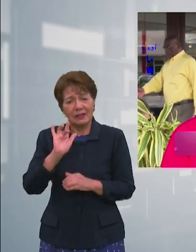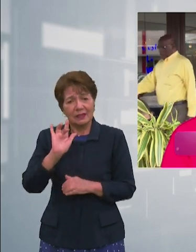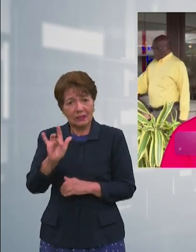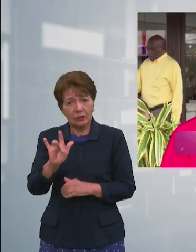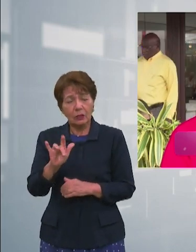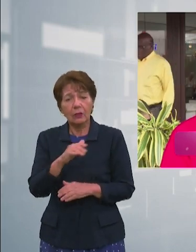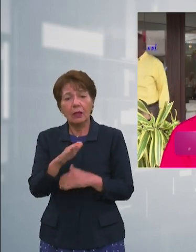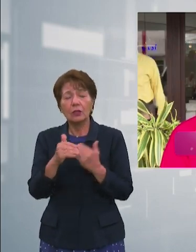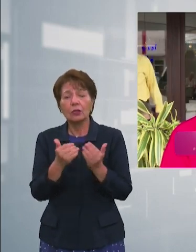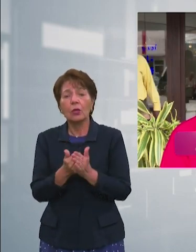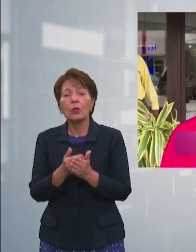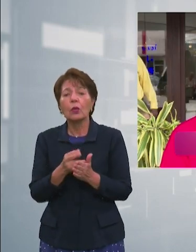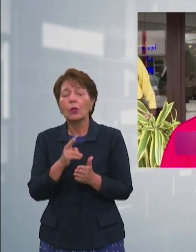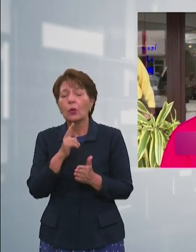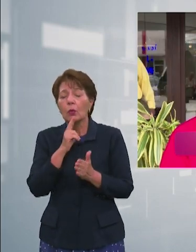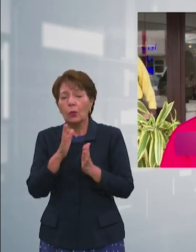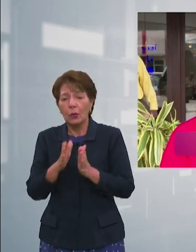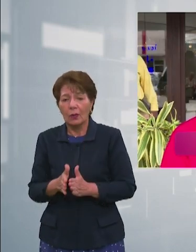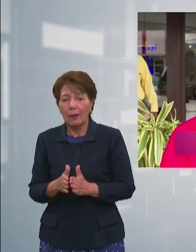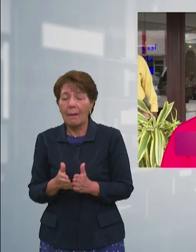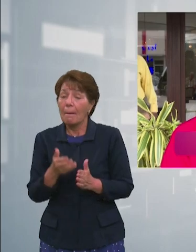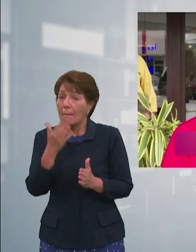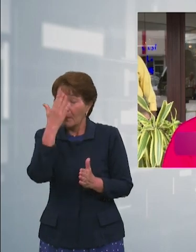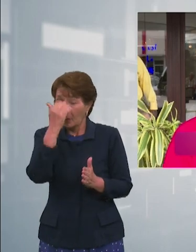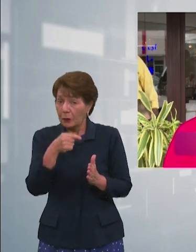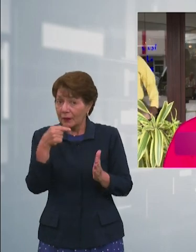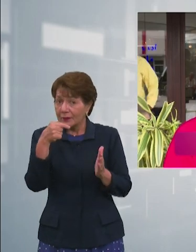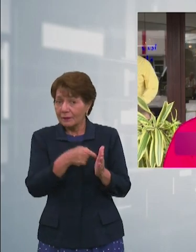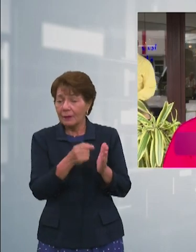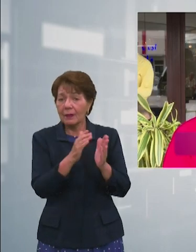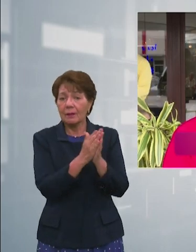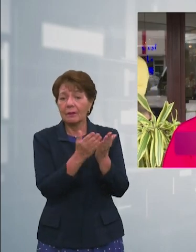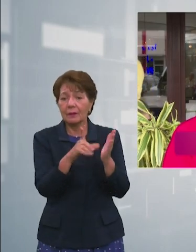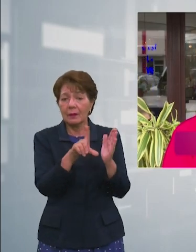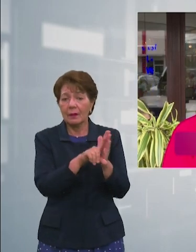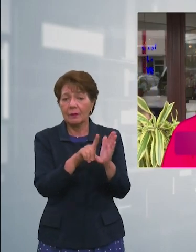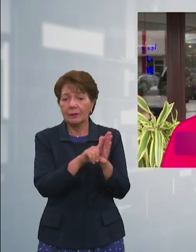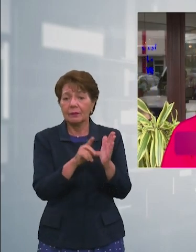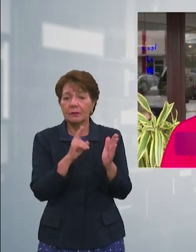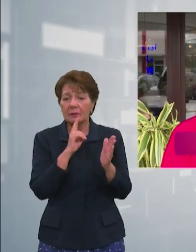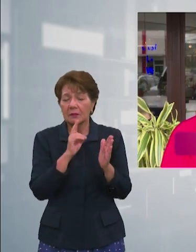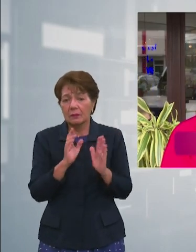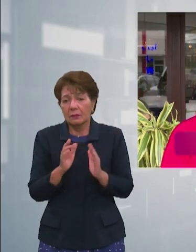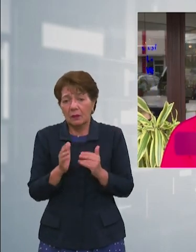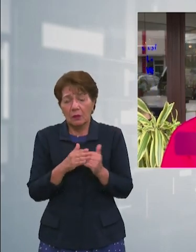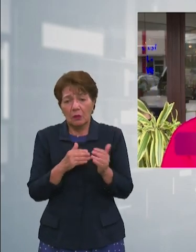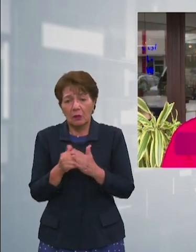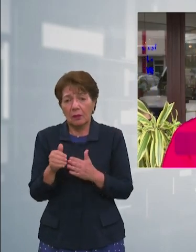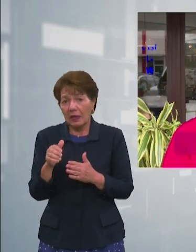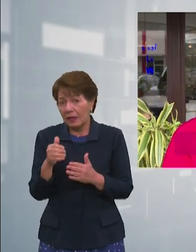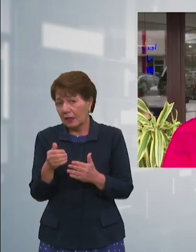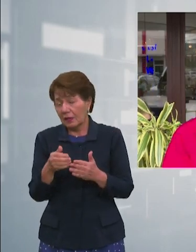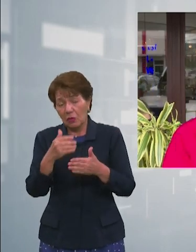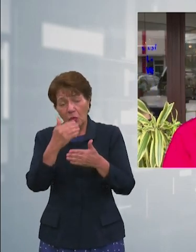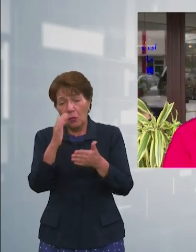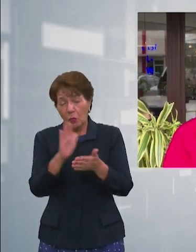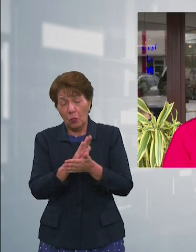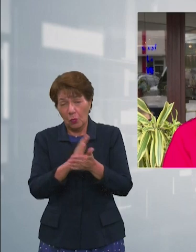suma porque es constitucional aunque saque 10, 20 documentos de la verdad como suele hacer